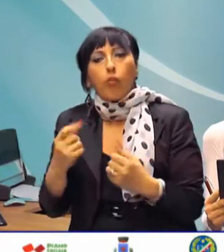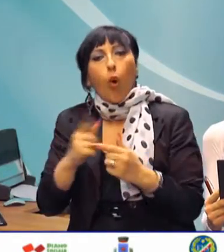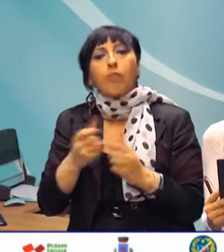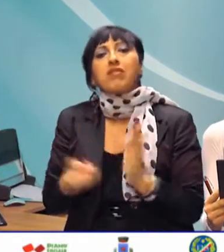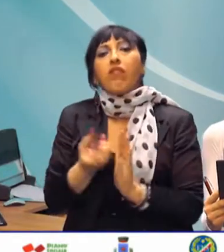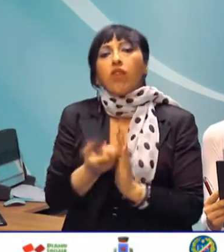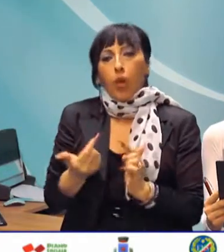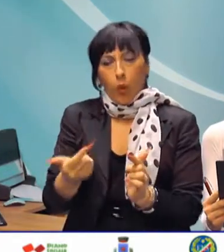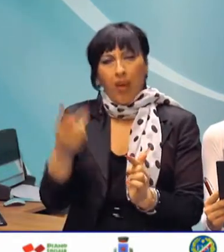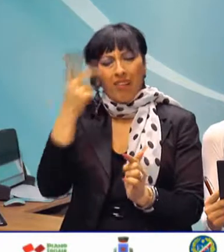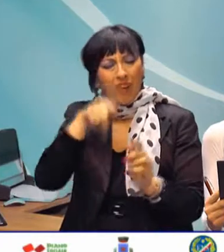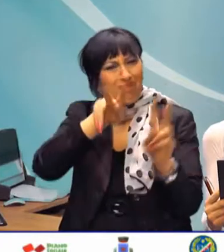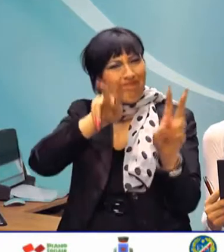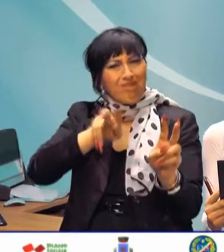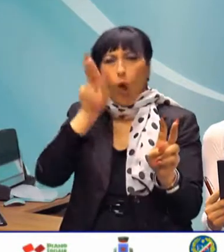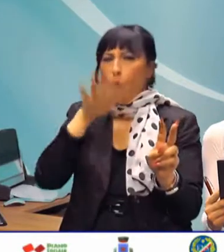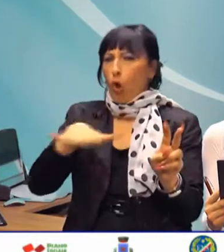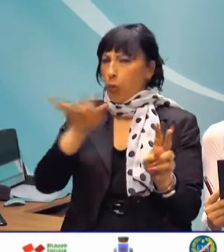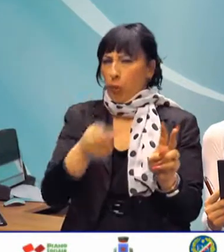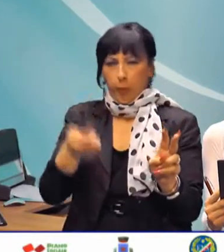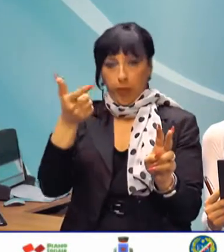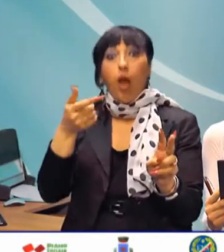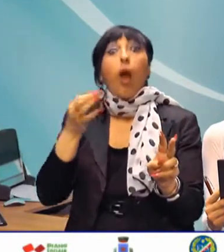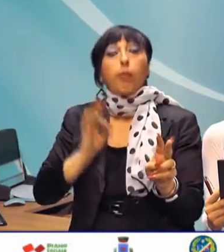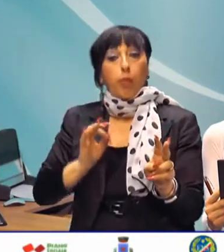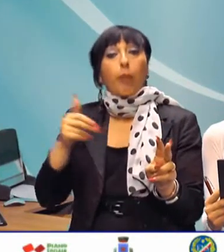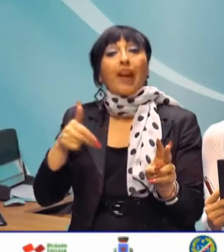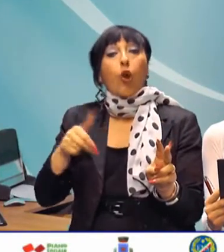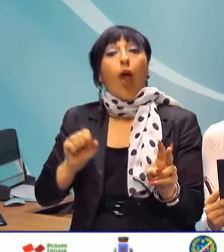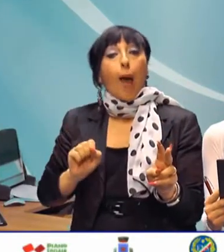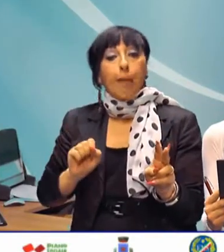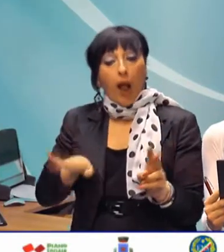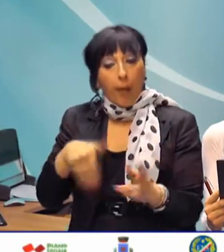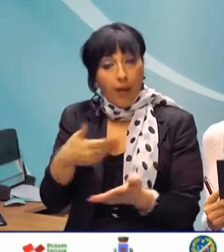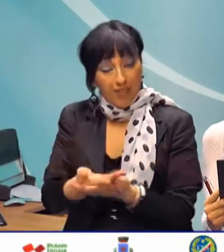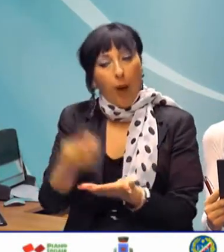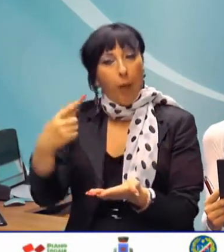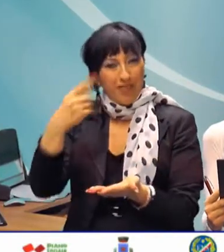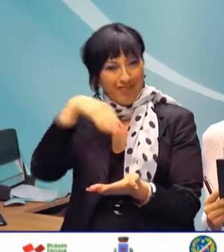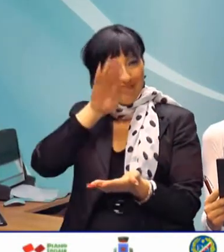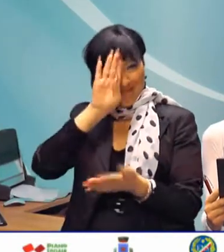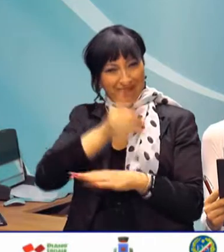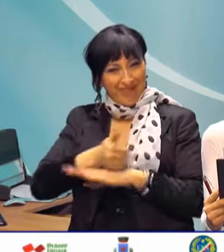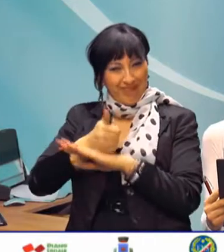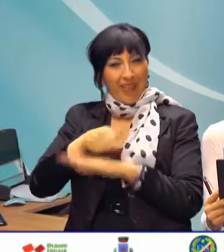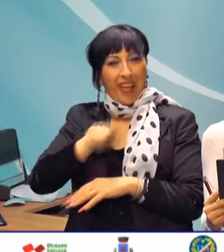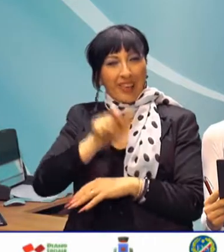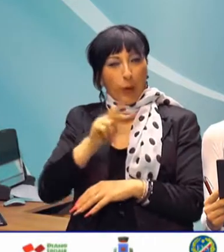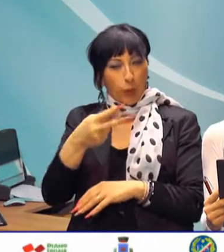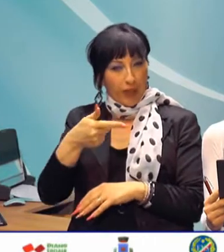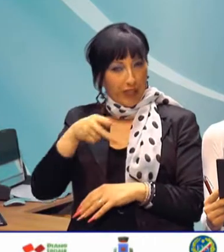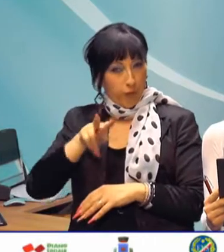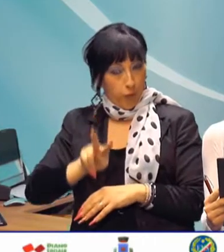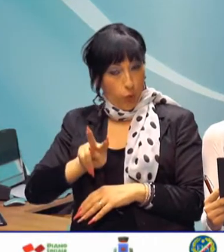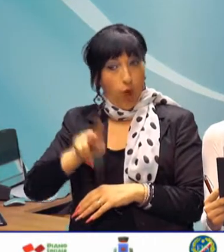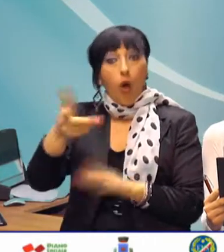conosciuto, è stato proposto dall'imprenditore Nicola Ammaccapane, editore di Italia 2 TV. All'attenzione dei